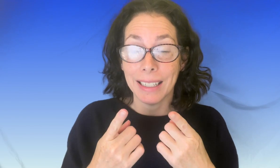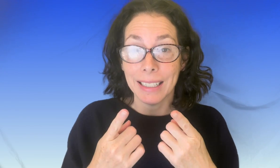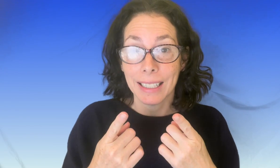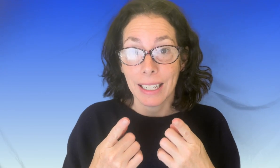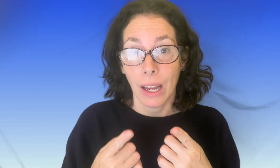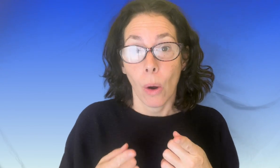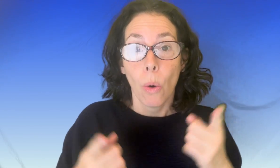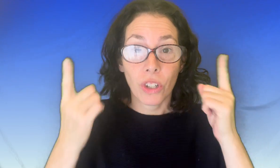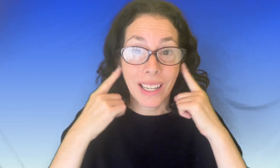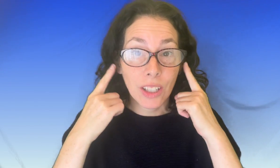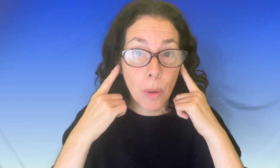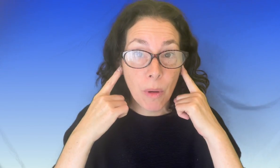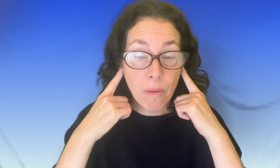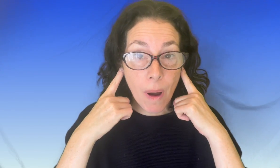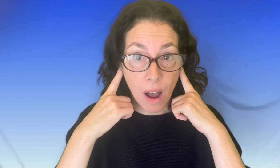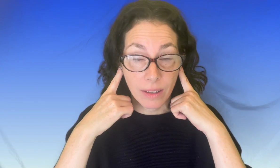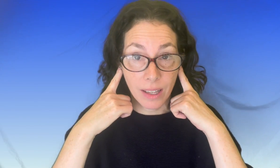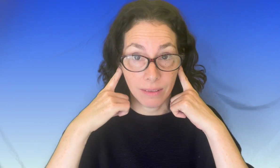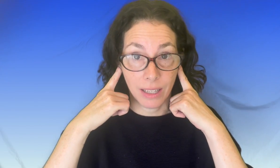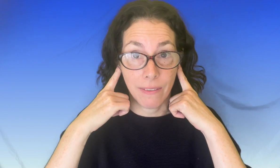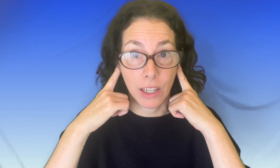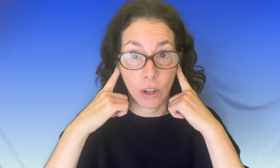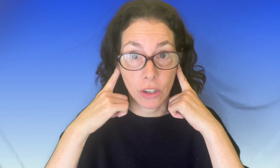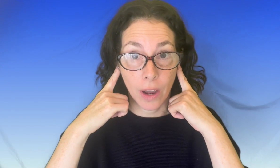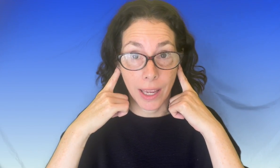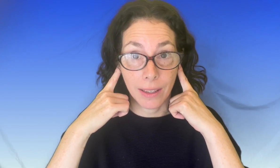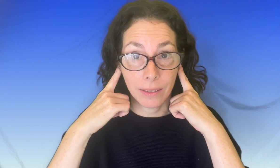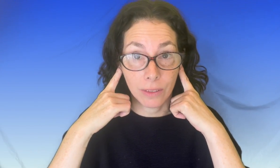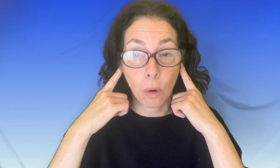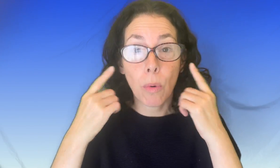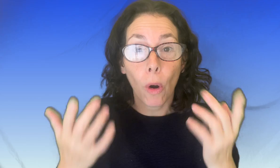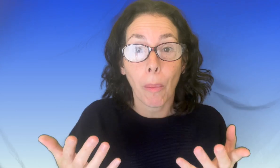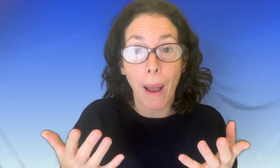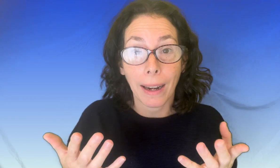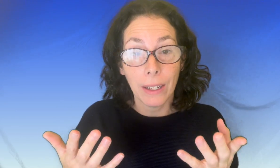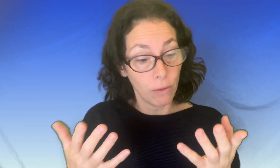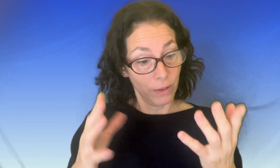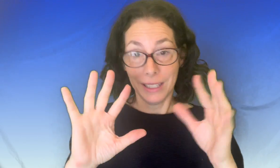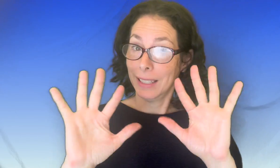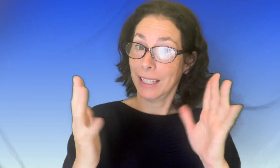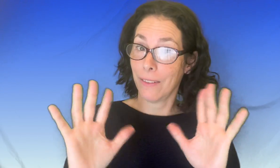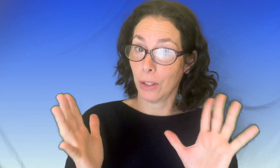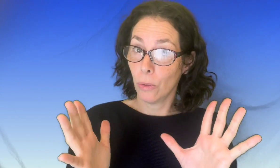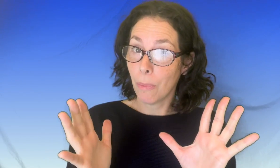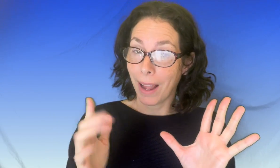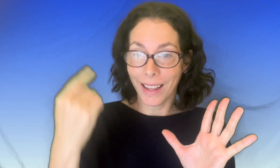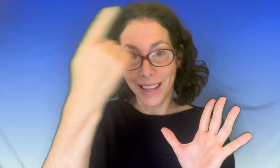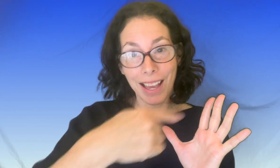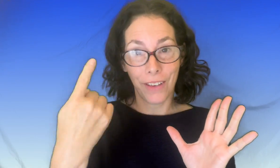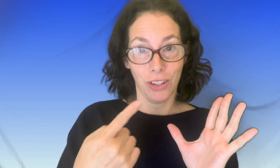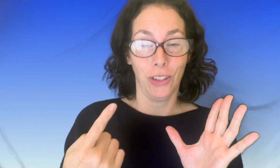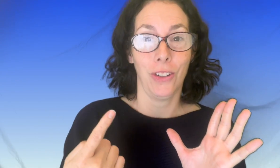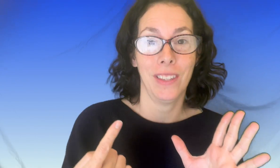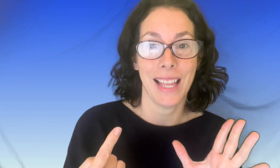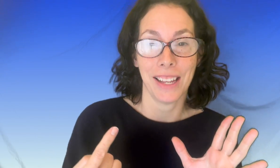aux gens qui ne peuvent pas entendre avec leurs oreilles donc pour leur parler on fait des signes avec nos mains et avec notre visage